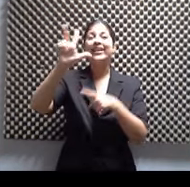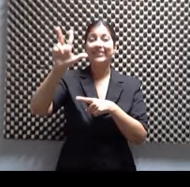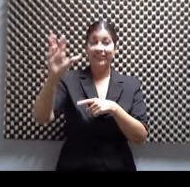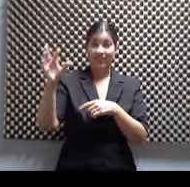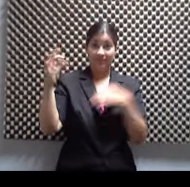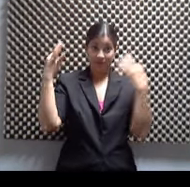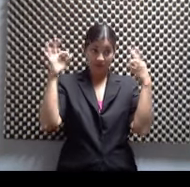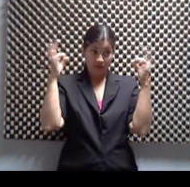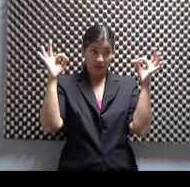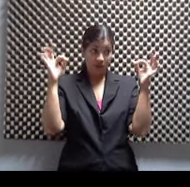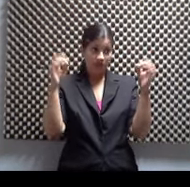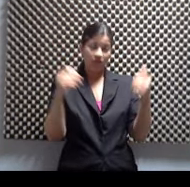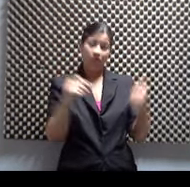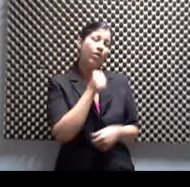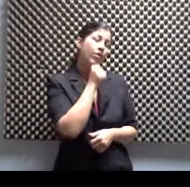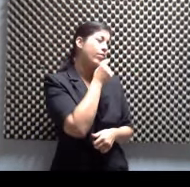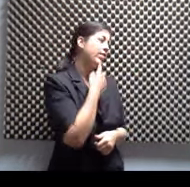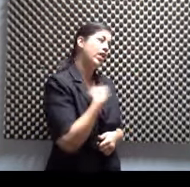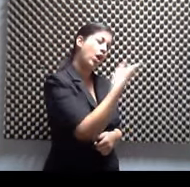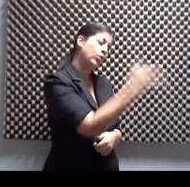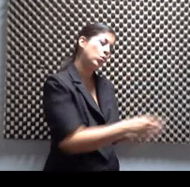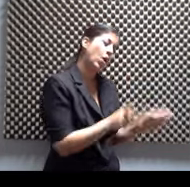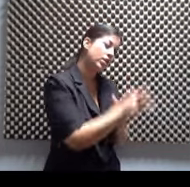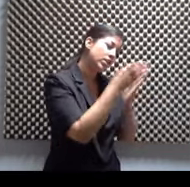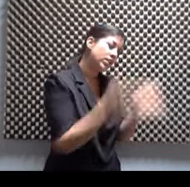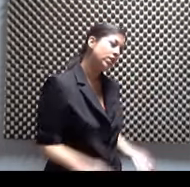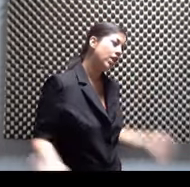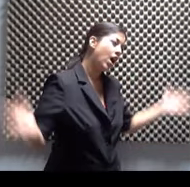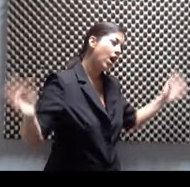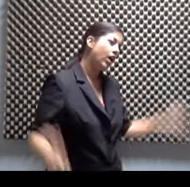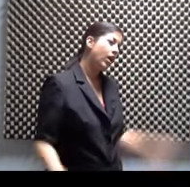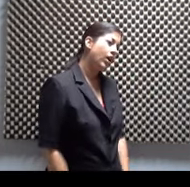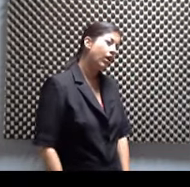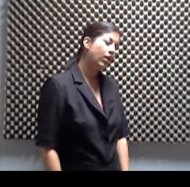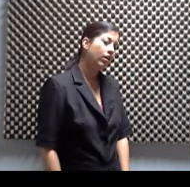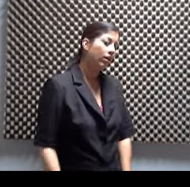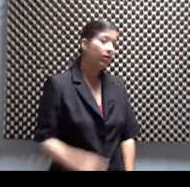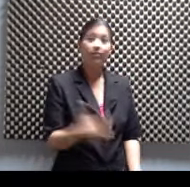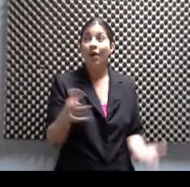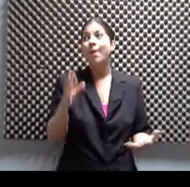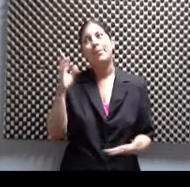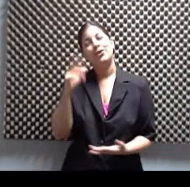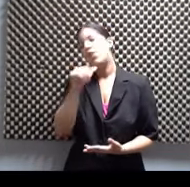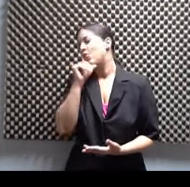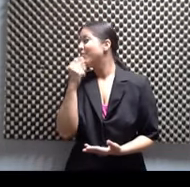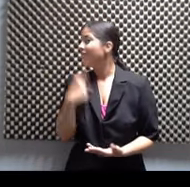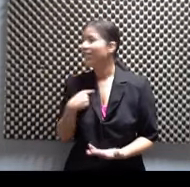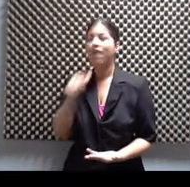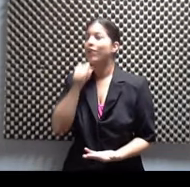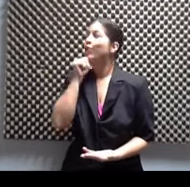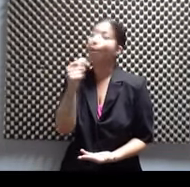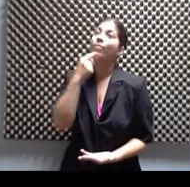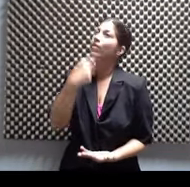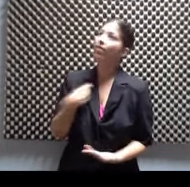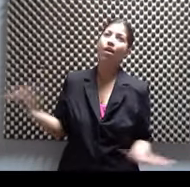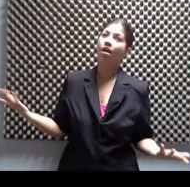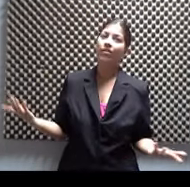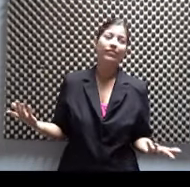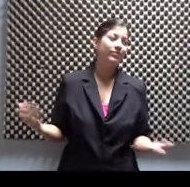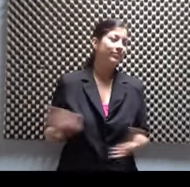tú fuiste la asesina porque yo me destruí. que no te puede decir. va a decir? Estoy diciendo que no me lo digas, que no quiero saber. Y que no me digan en